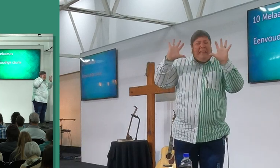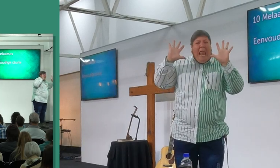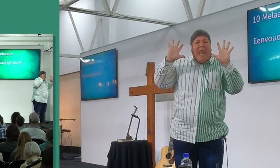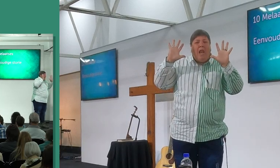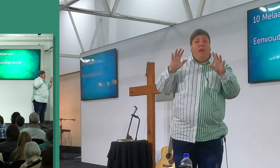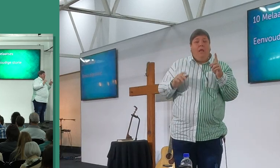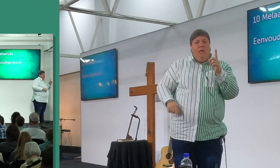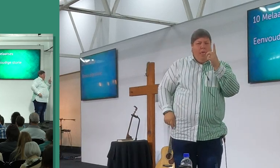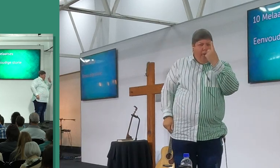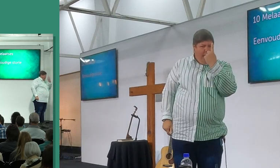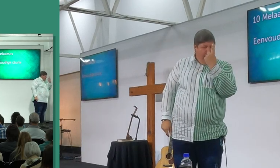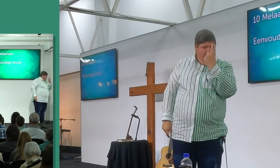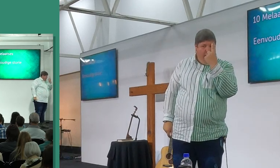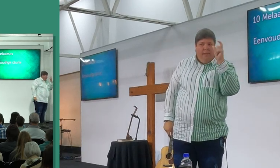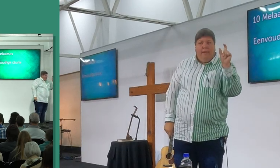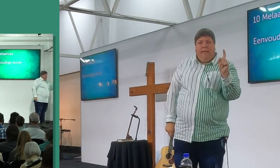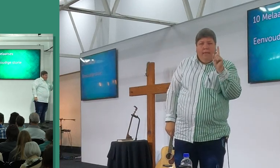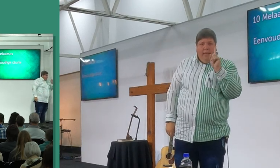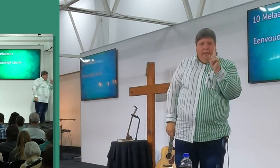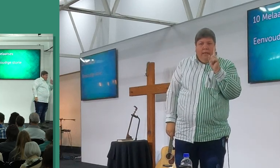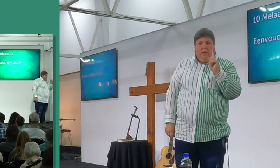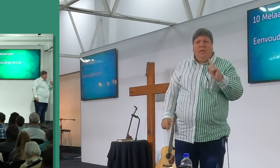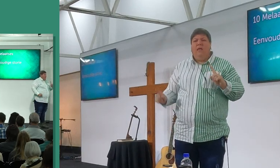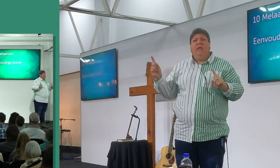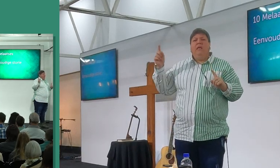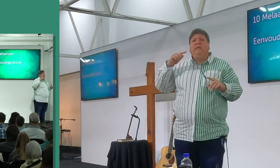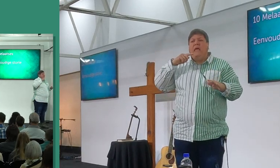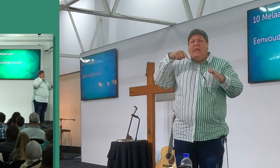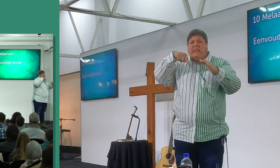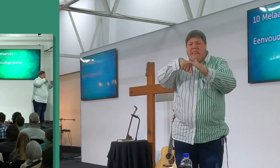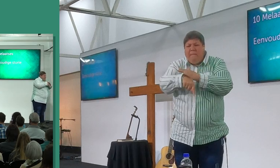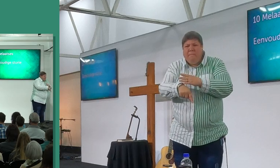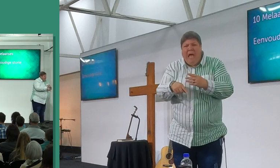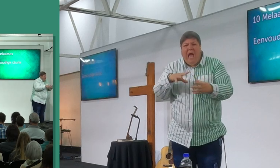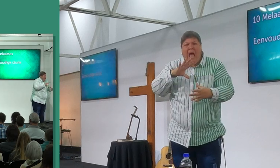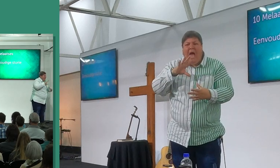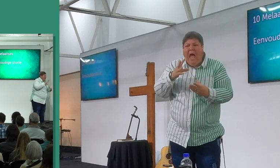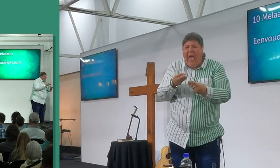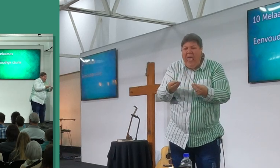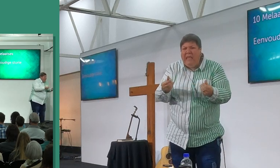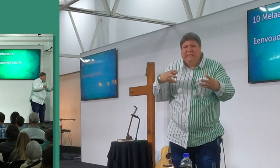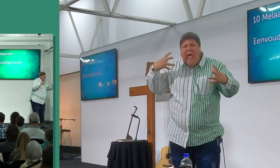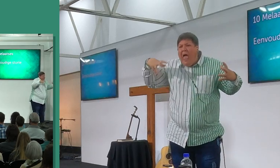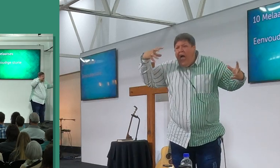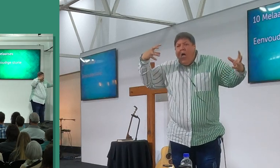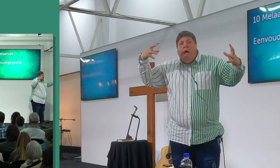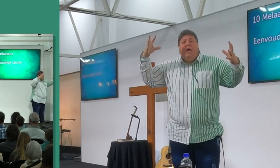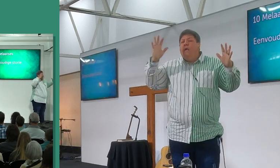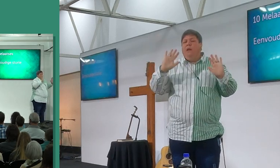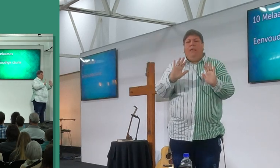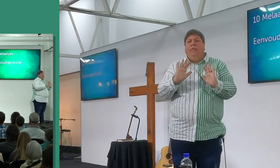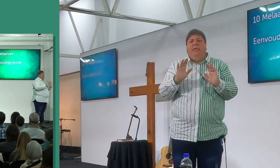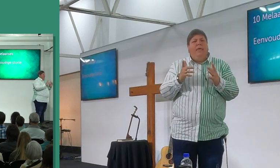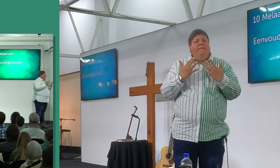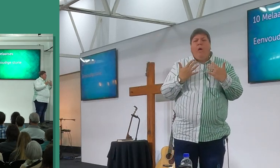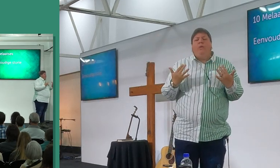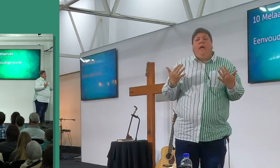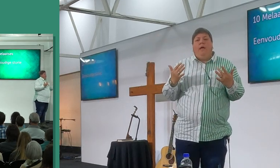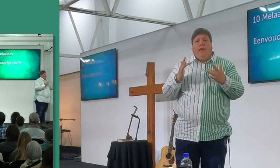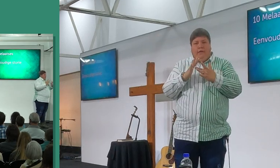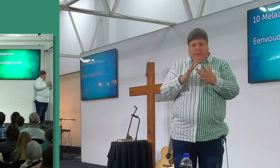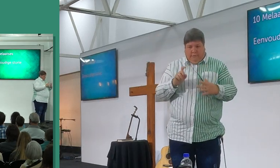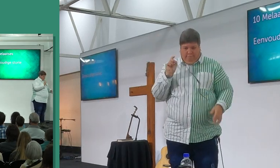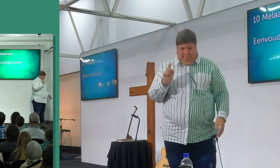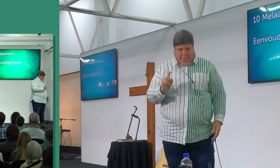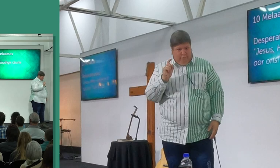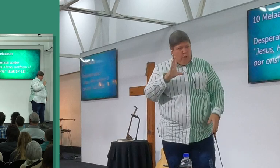een baie eenvoudige story, daar is niks diepeks geese, wat ons hier hoef te doen nie, ons lees die verhaal, en is baie makkelijk om achter te kom, wat hier gebeur het, Jesus is op